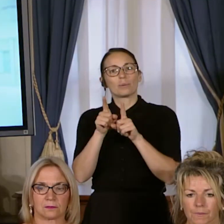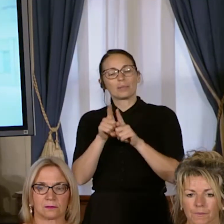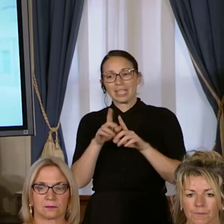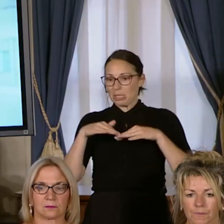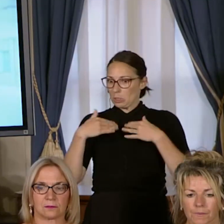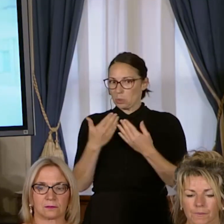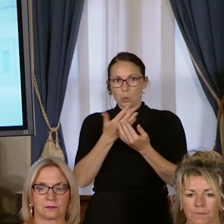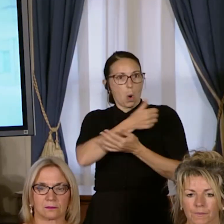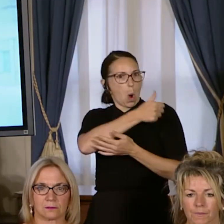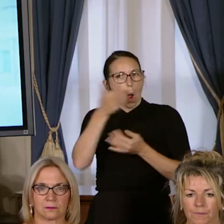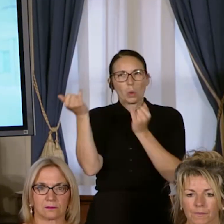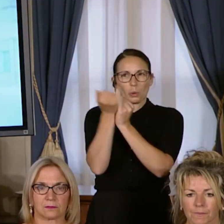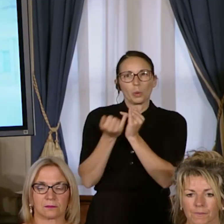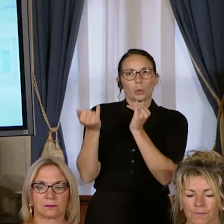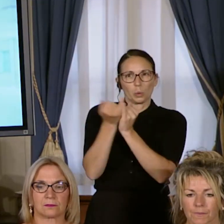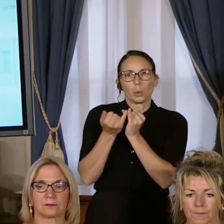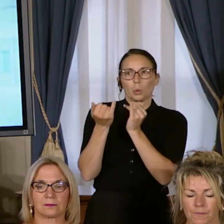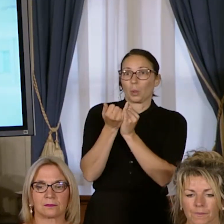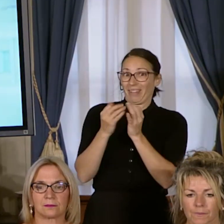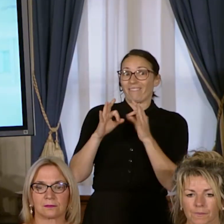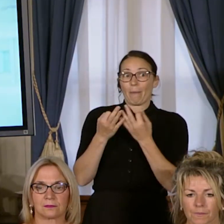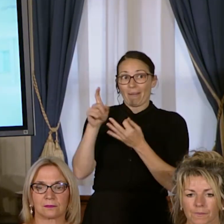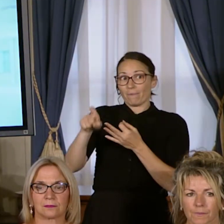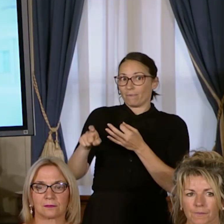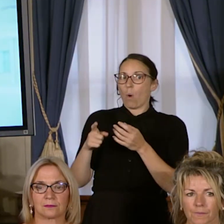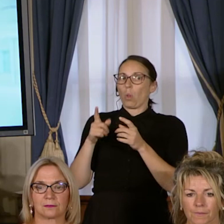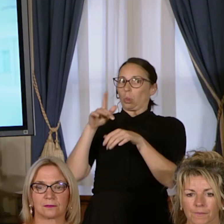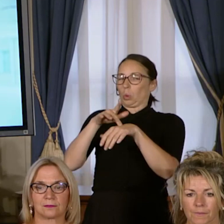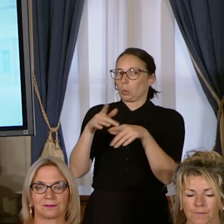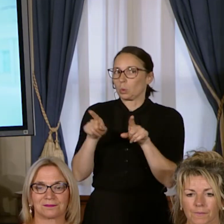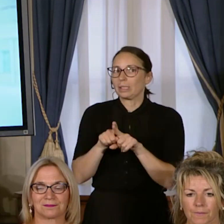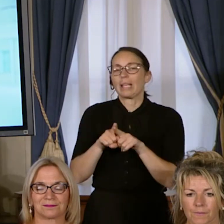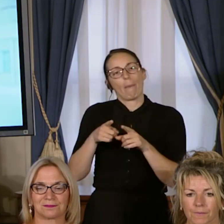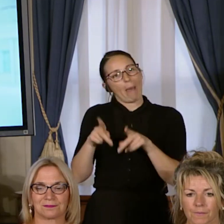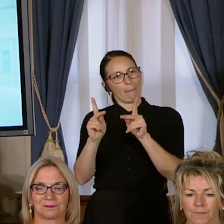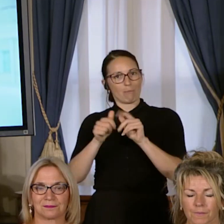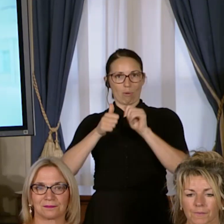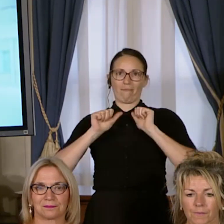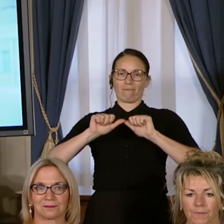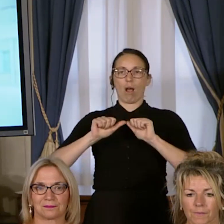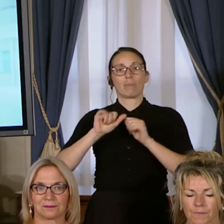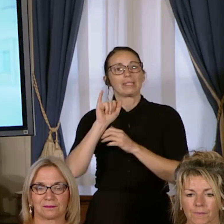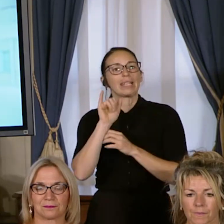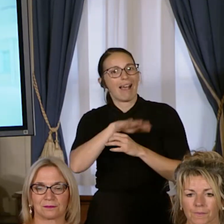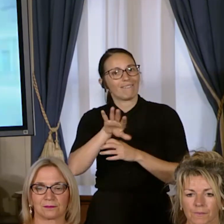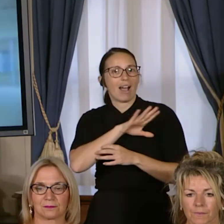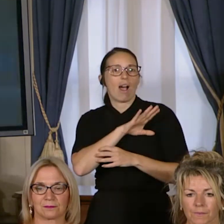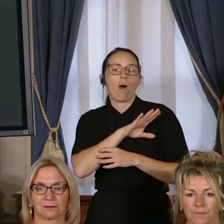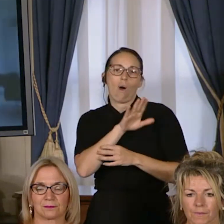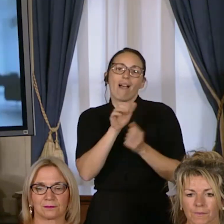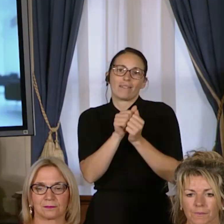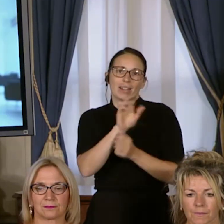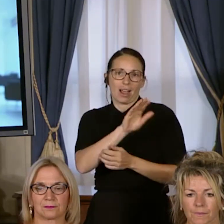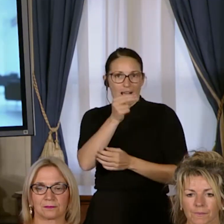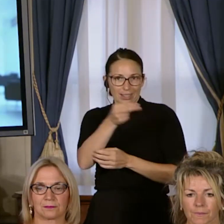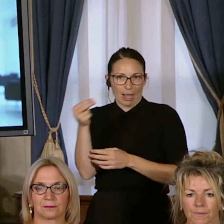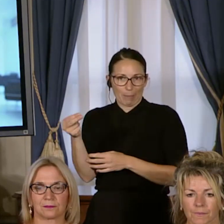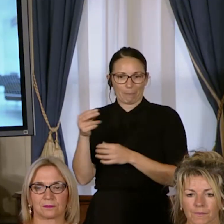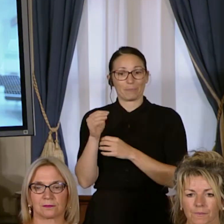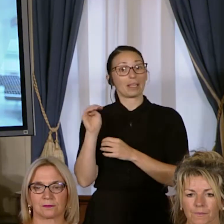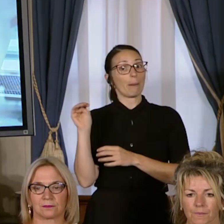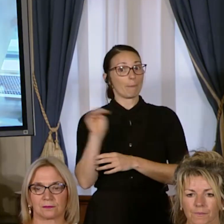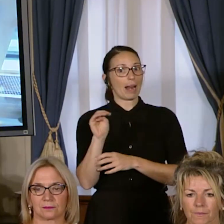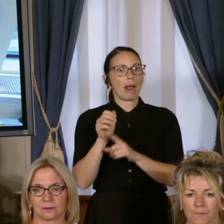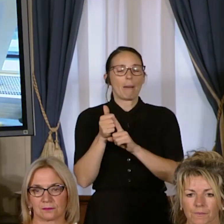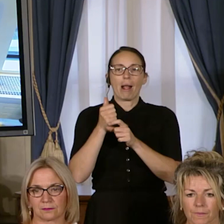livrer toutes les autres batailles que les familles doivent affronter quand ils ont des enfants handicapés. Marie-Lyne fait un